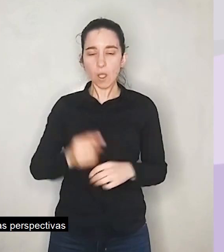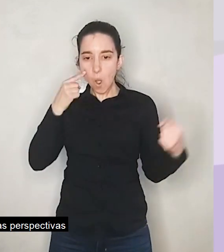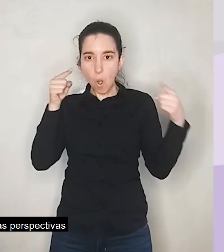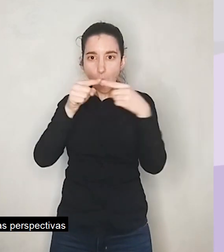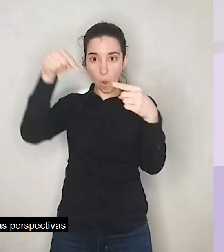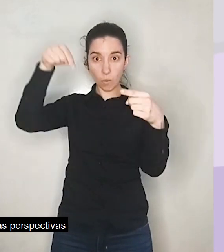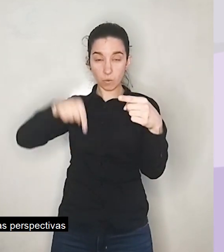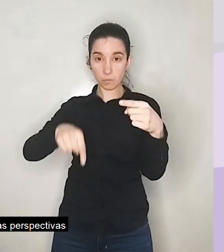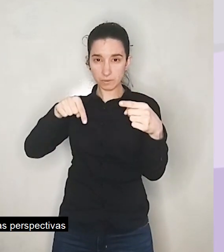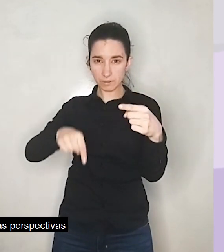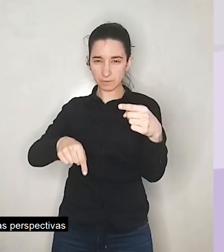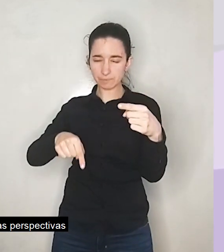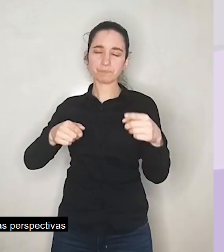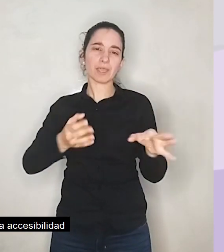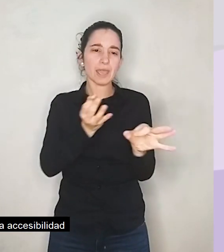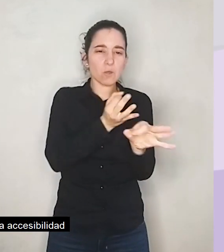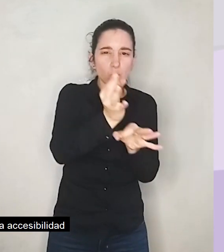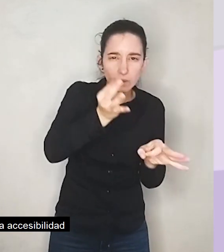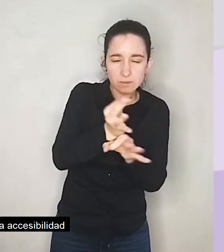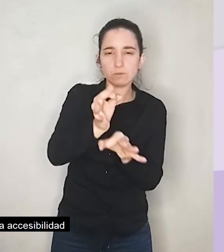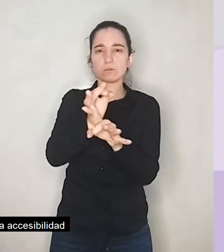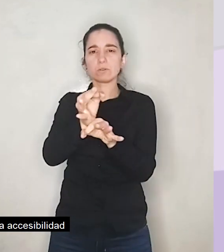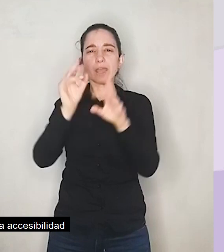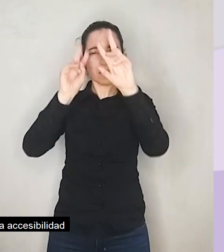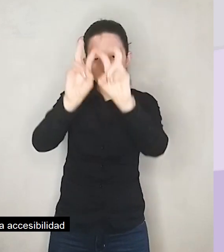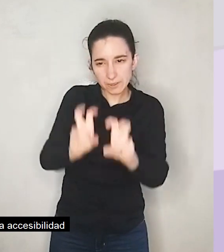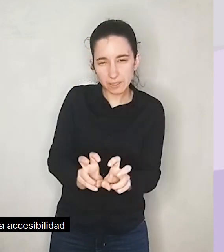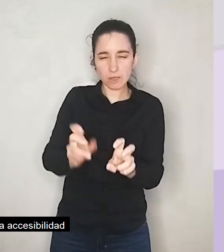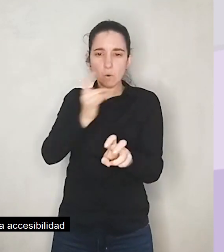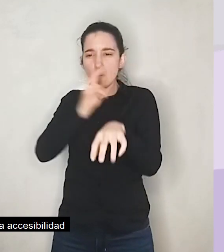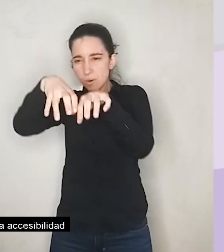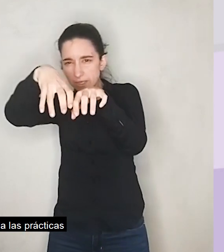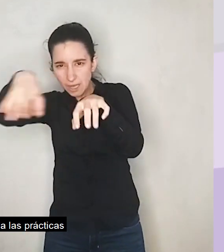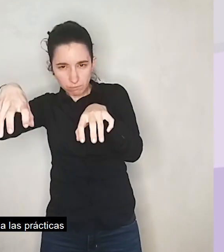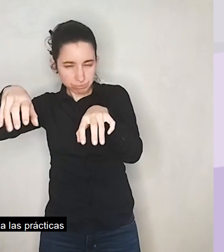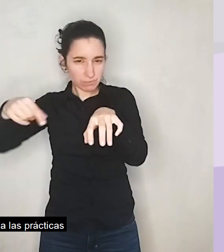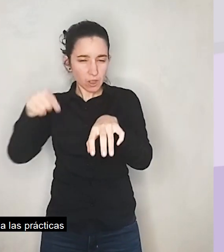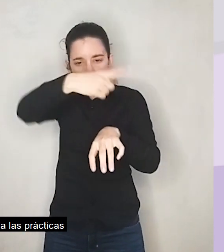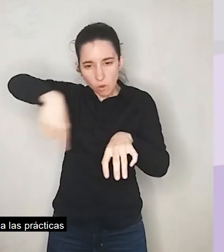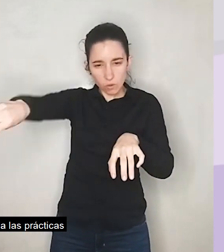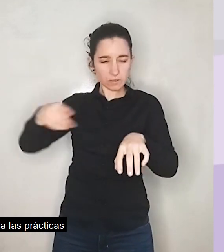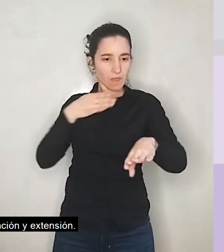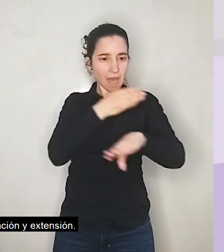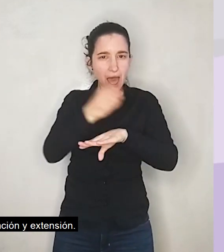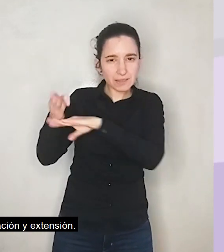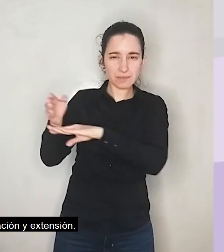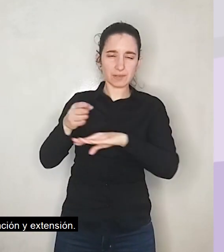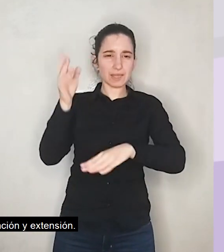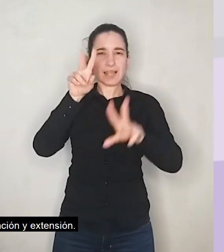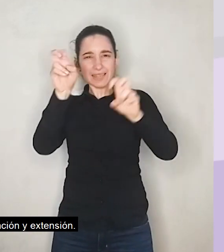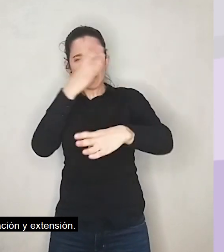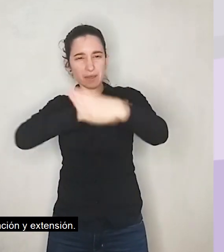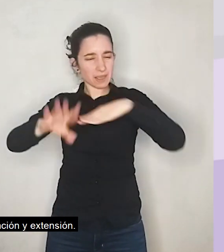El objetivo es que las perspectivas en discapacidad y accesibilidad sean transversales a las prácticas en